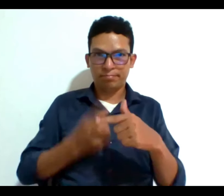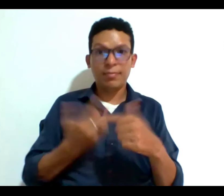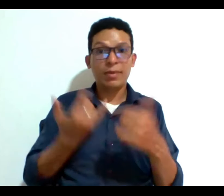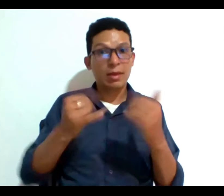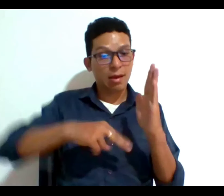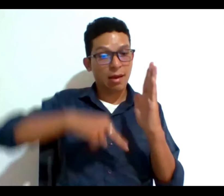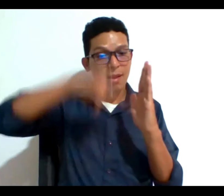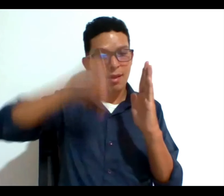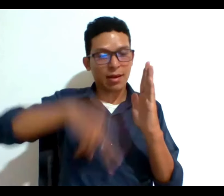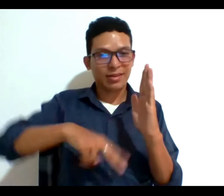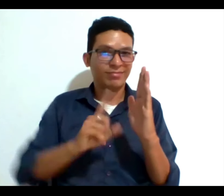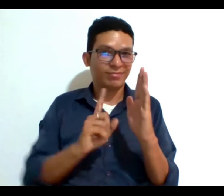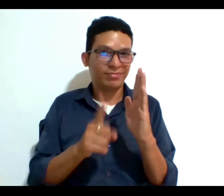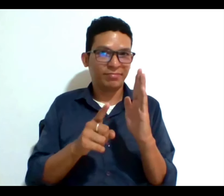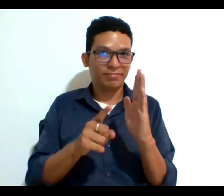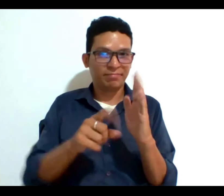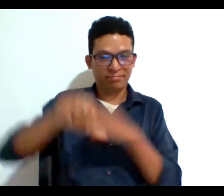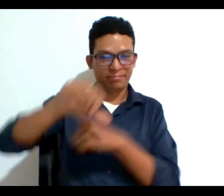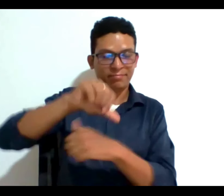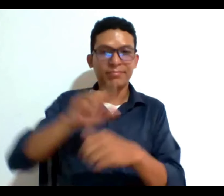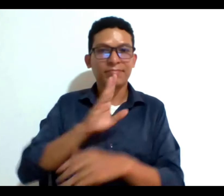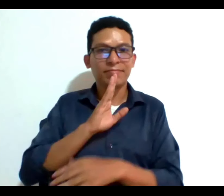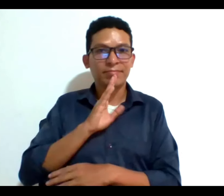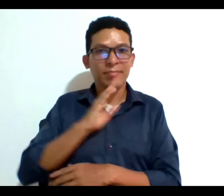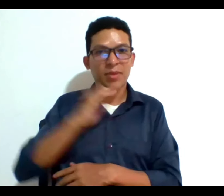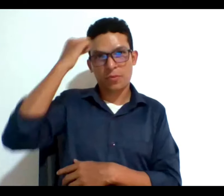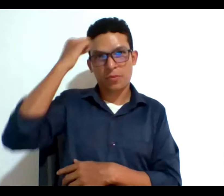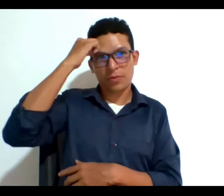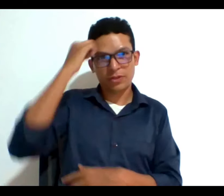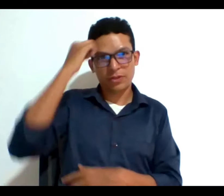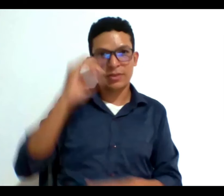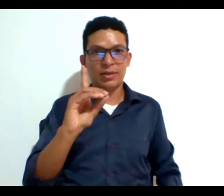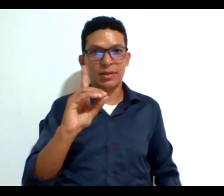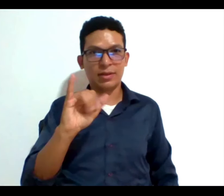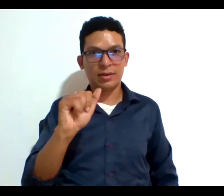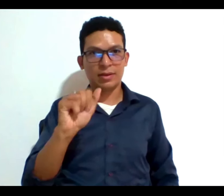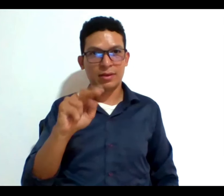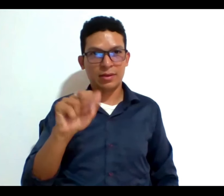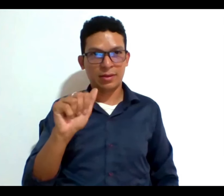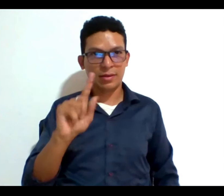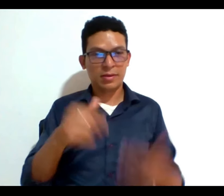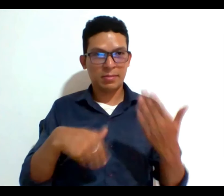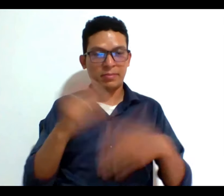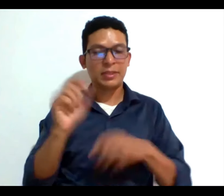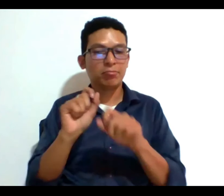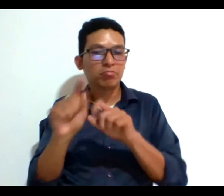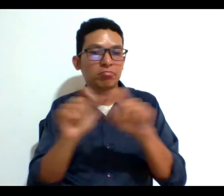el caso, le doy la palabra a la profe Diana para que inicie con las preguntas.